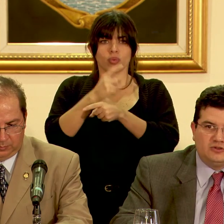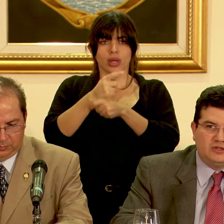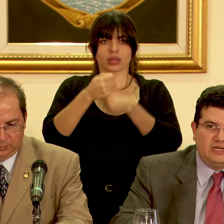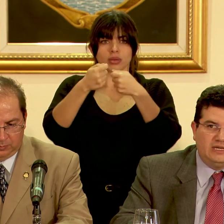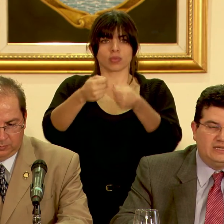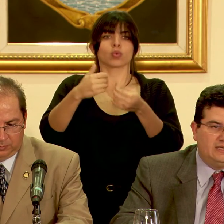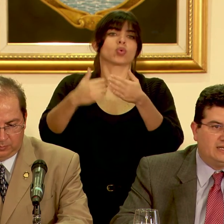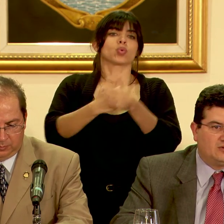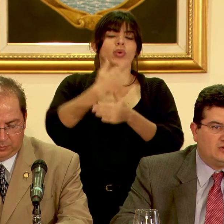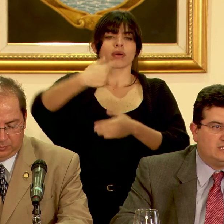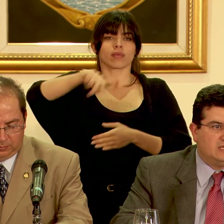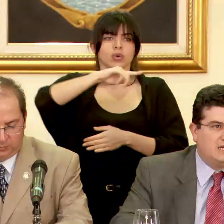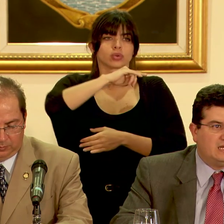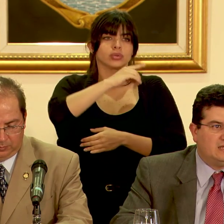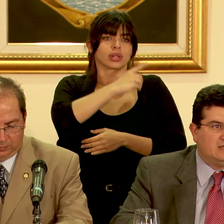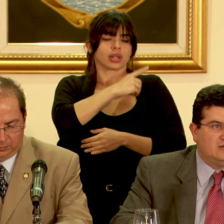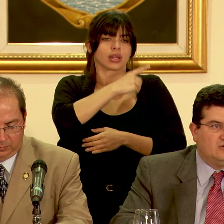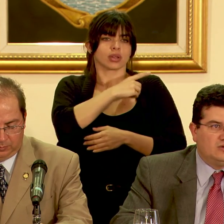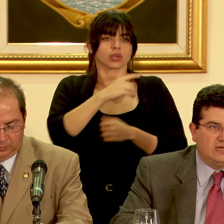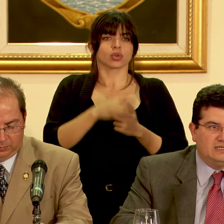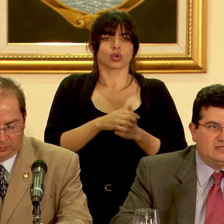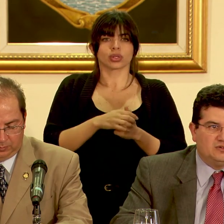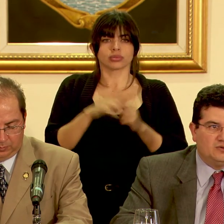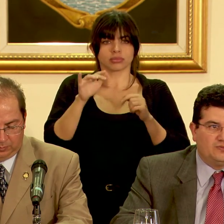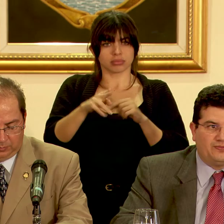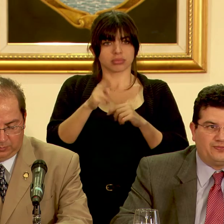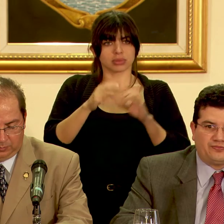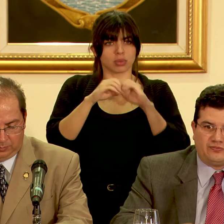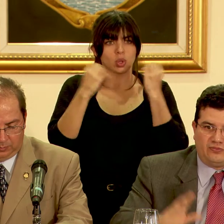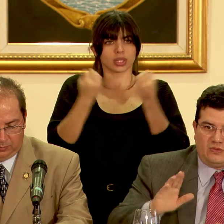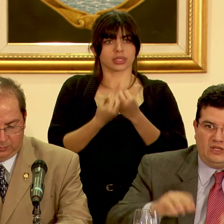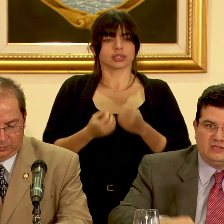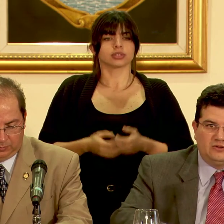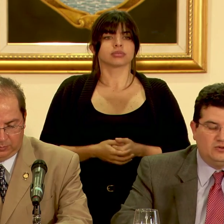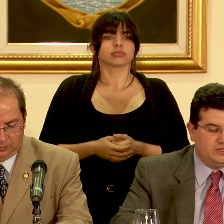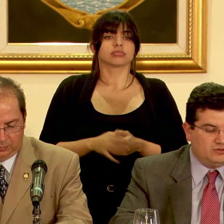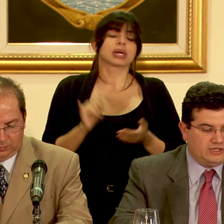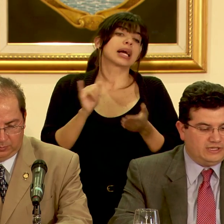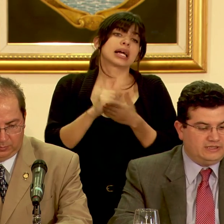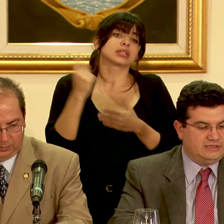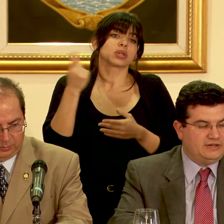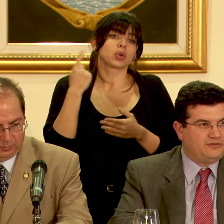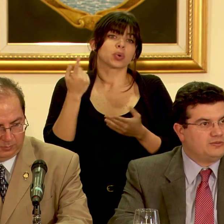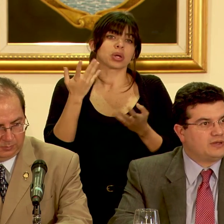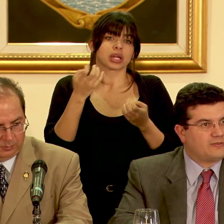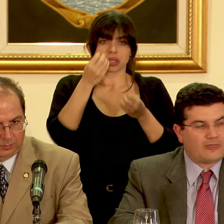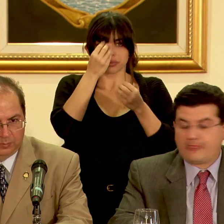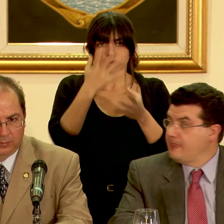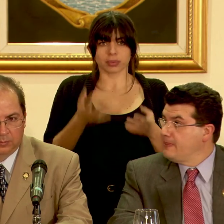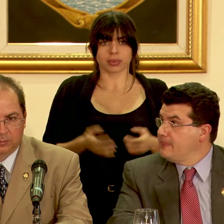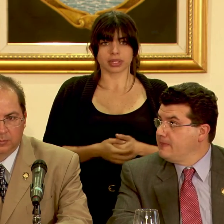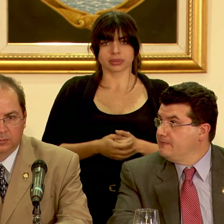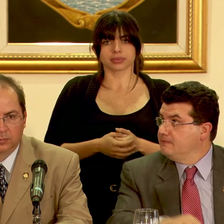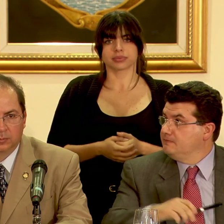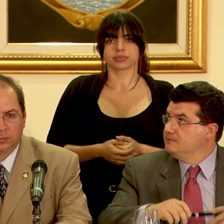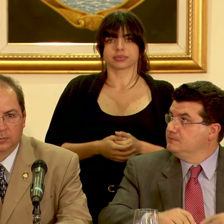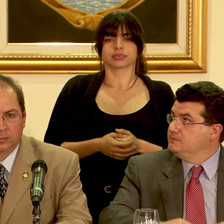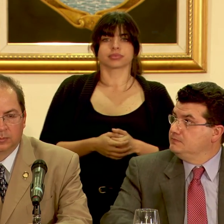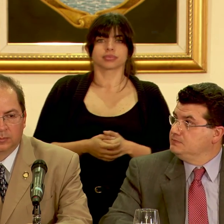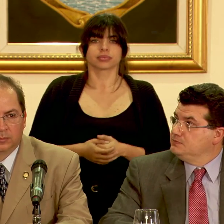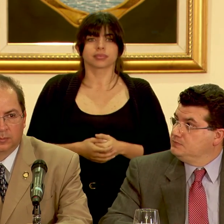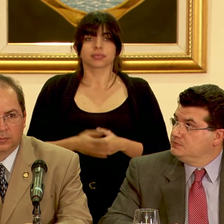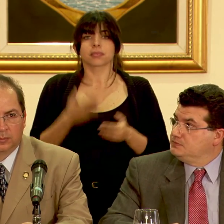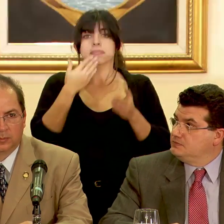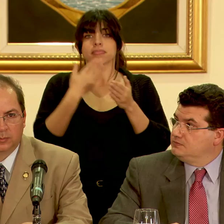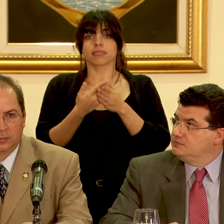los nuevos directores de la organización es lo único que quisiera informar Muy